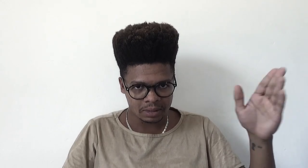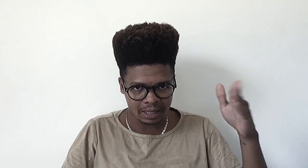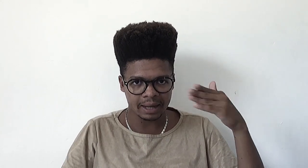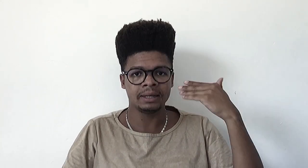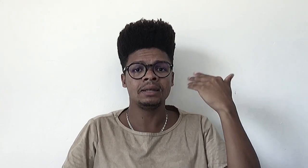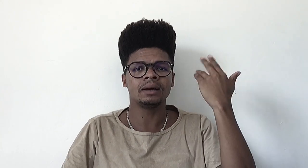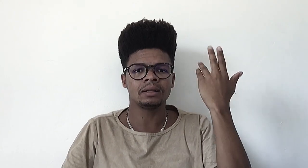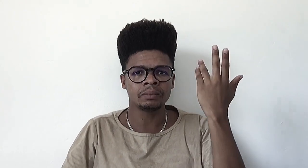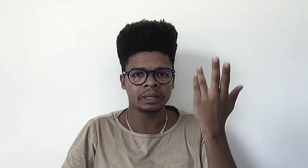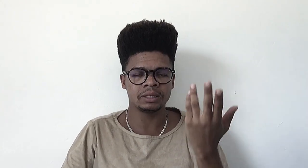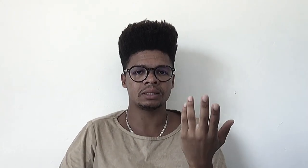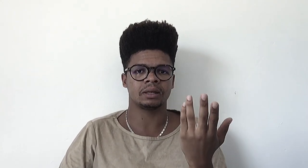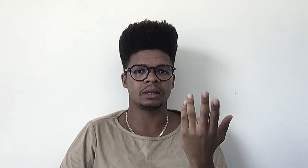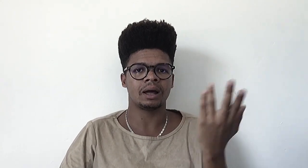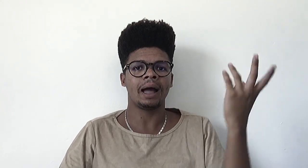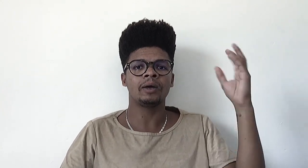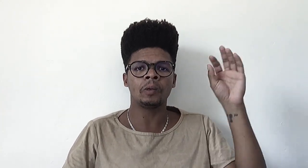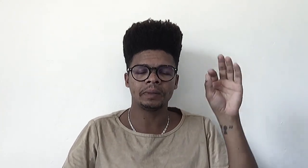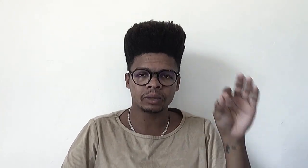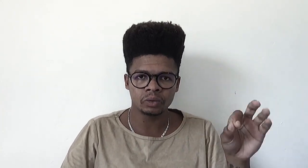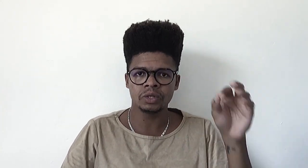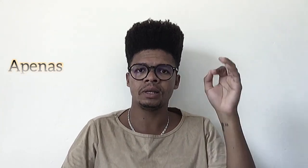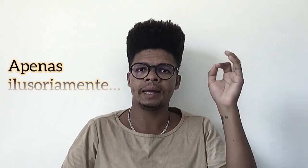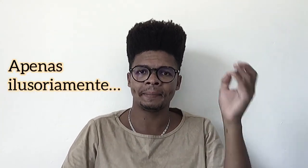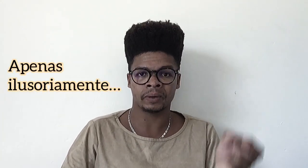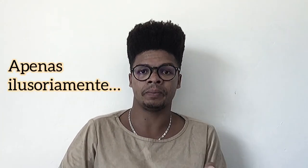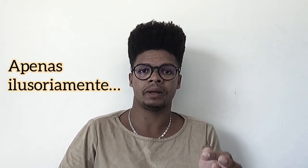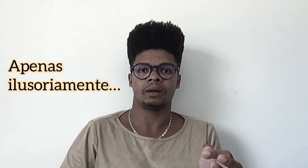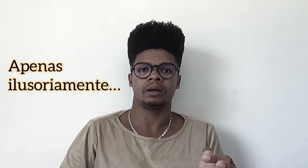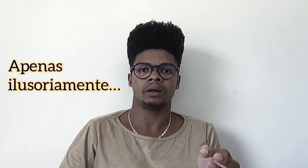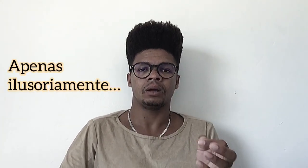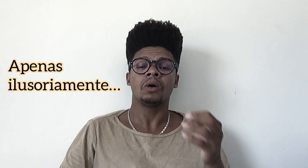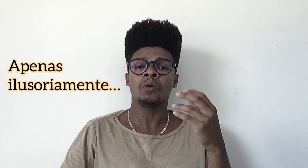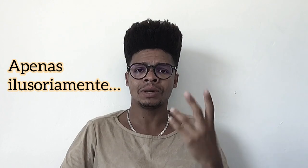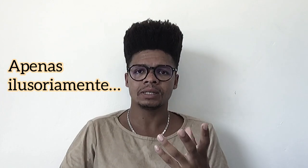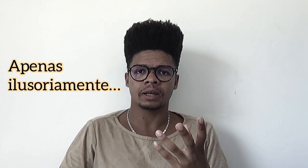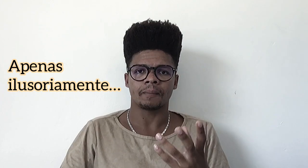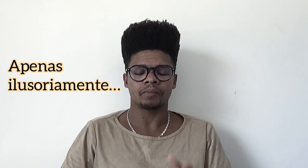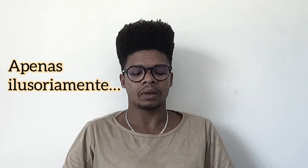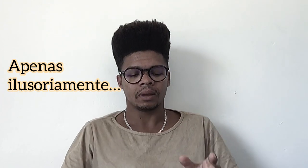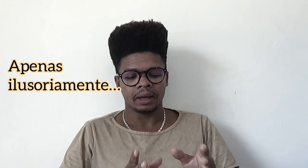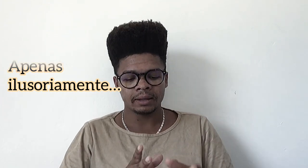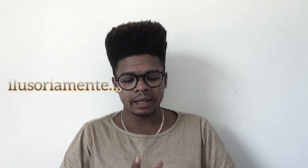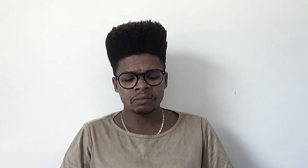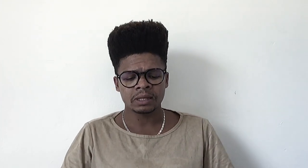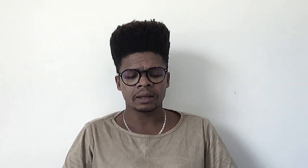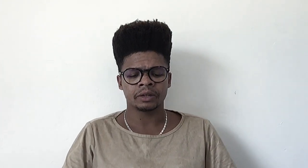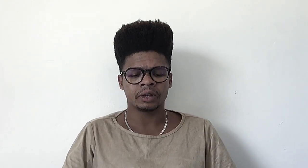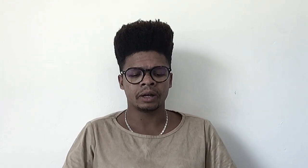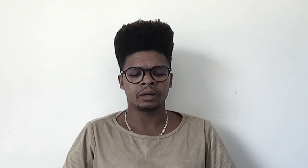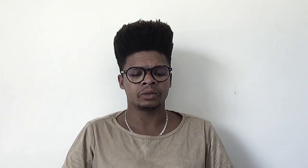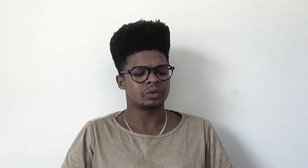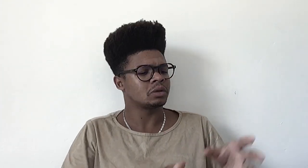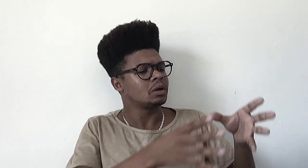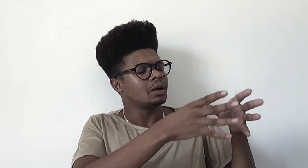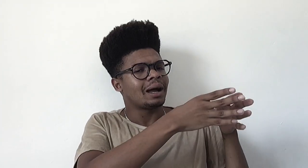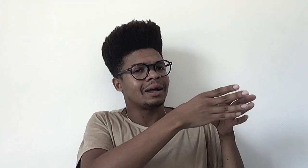sairia também de cena a incompletude que lhe é própria. Como assim? Em termos lacanianos, a